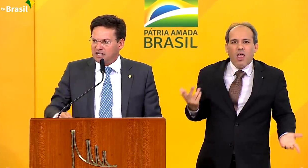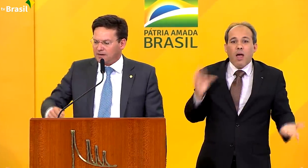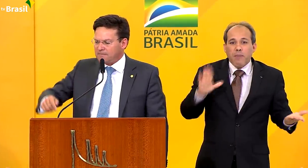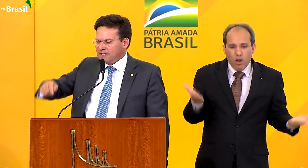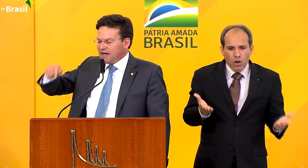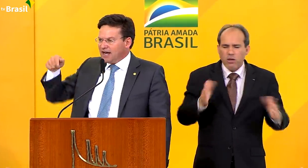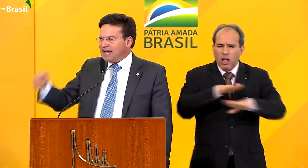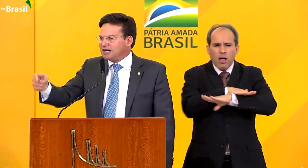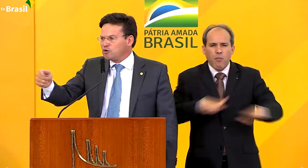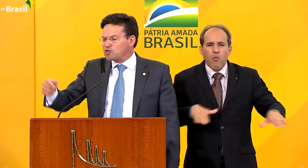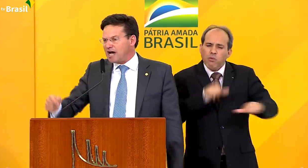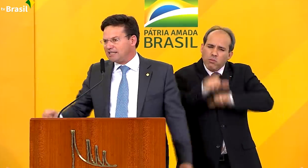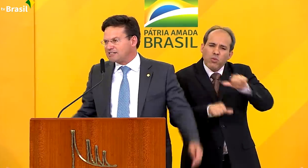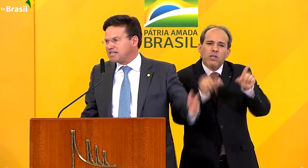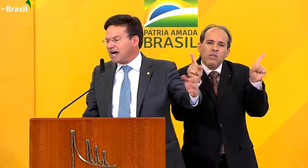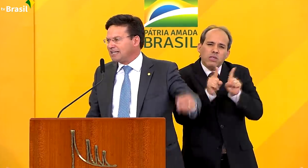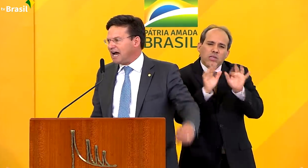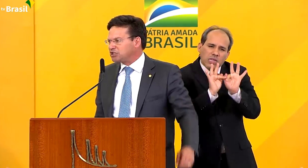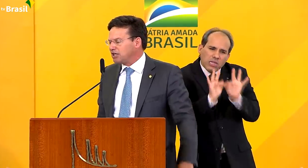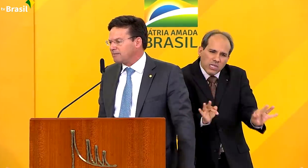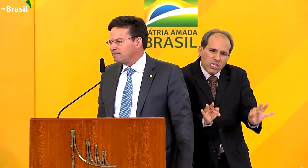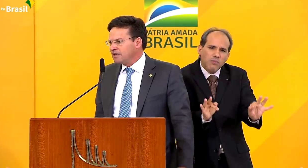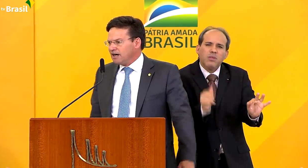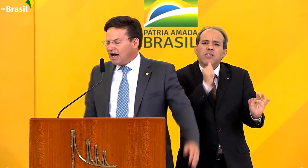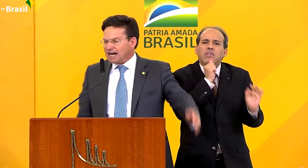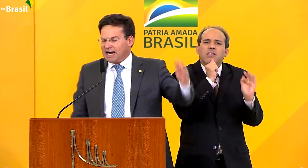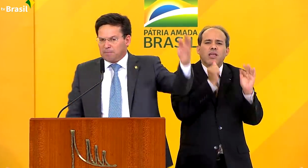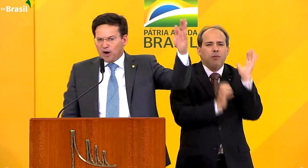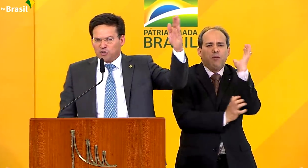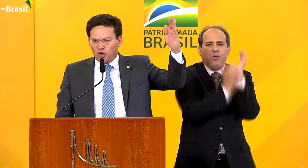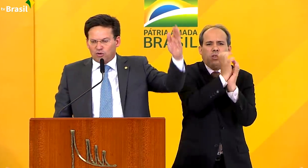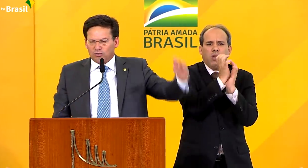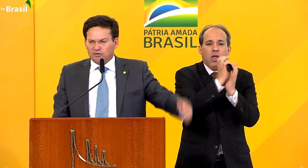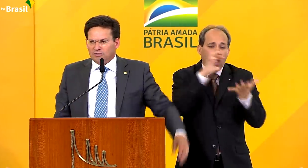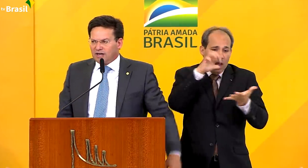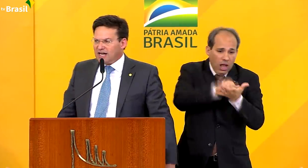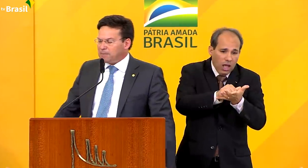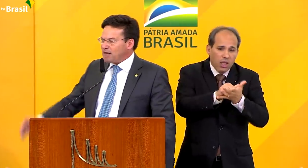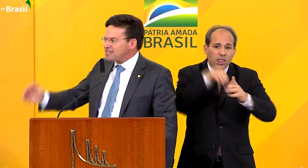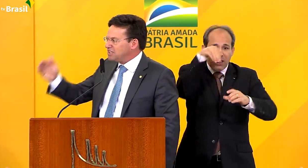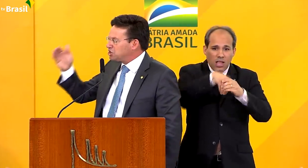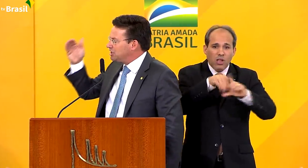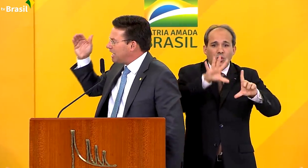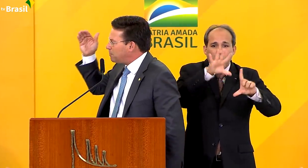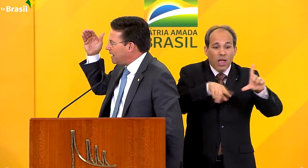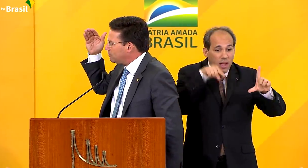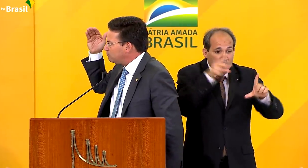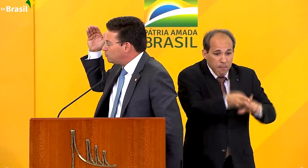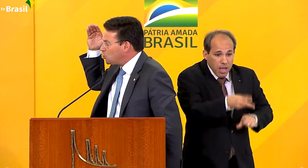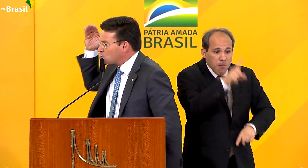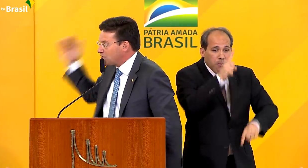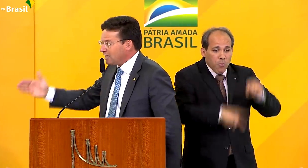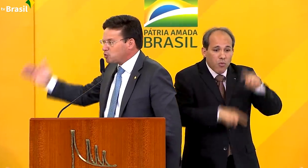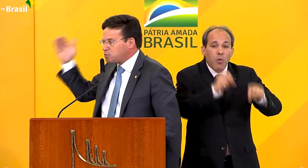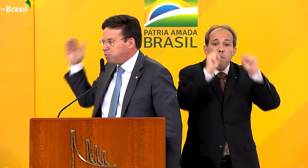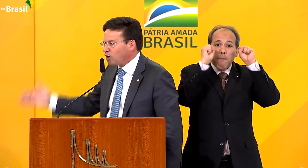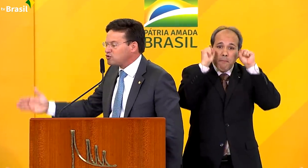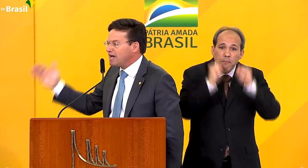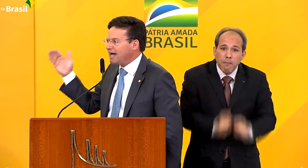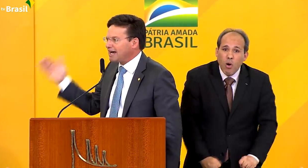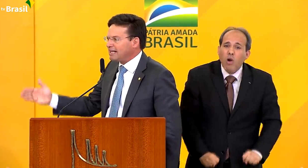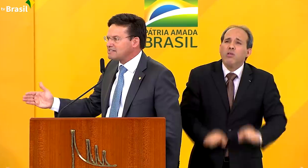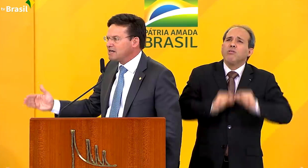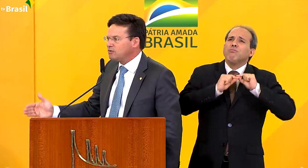burocracia, entra no site, se cadastra. Aquele produto, ele pode ser destinado para 200